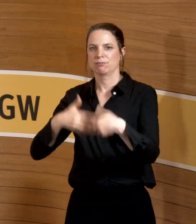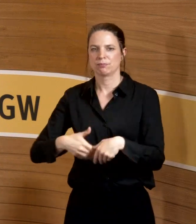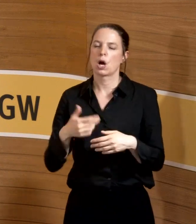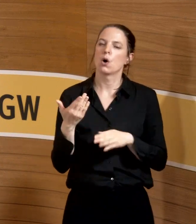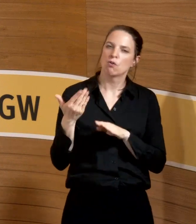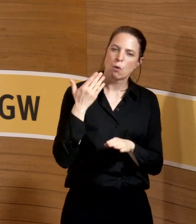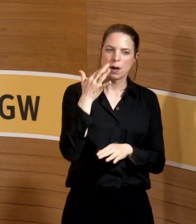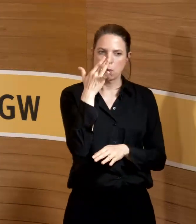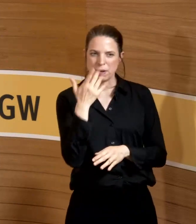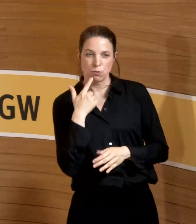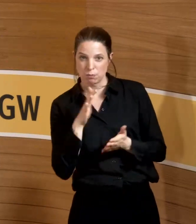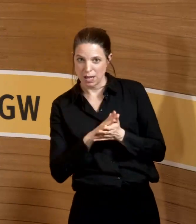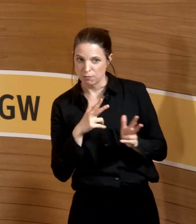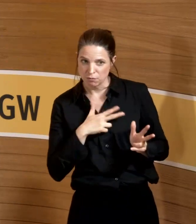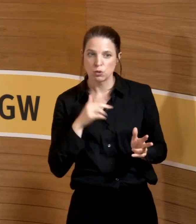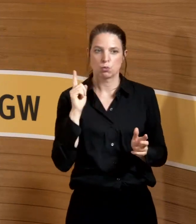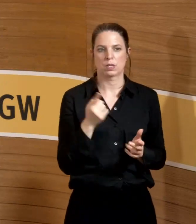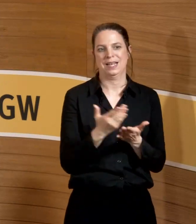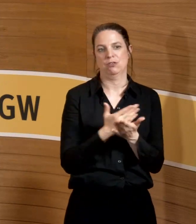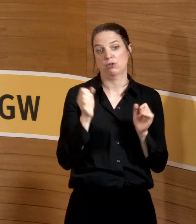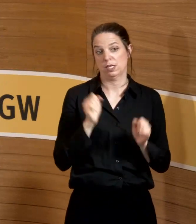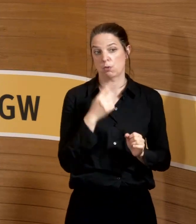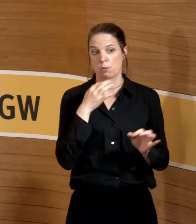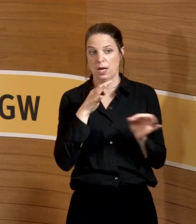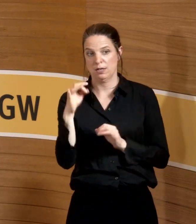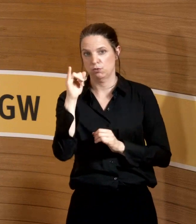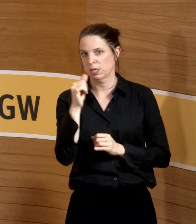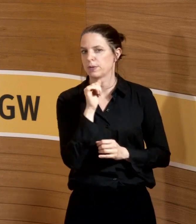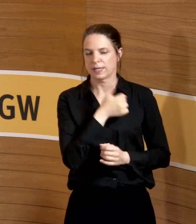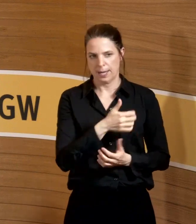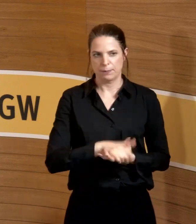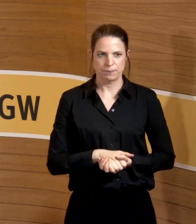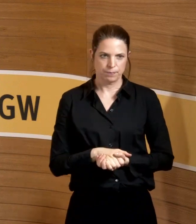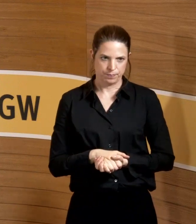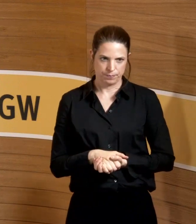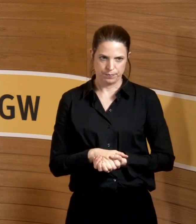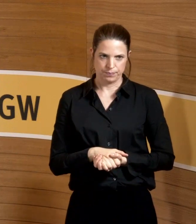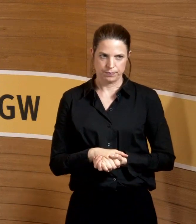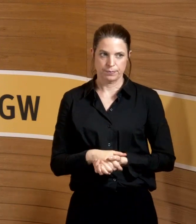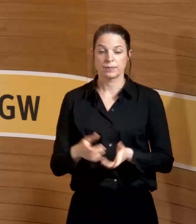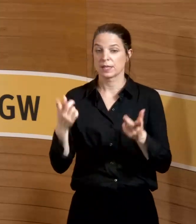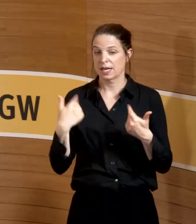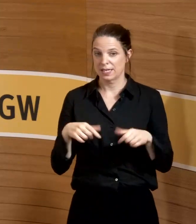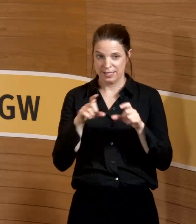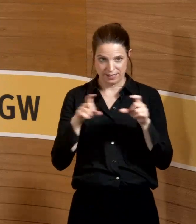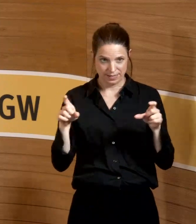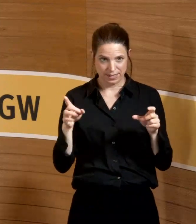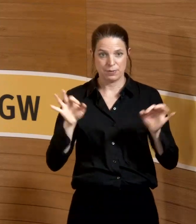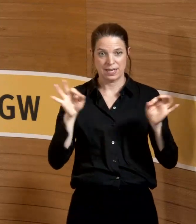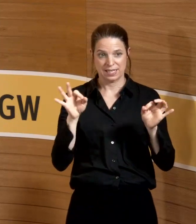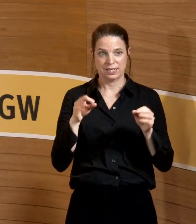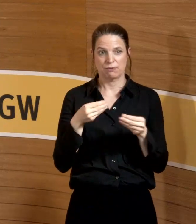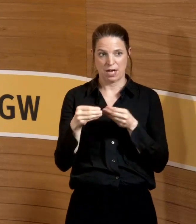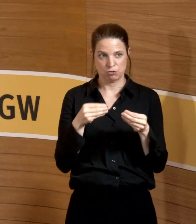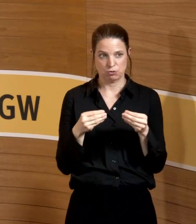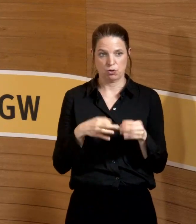bevor man sich entscheidet, ob man es einführt oder nicht. Gut. Nächstes Thema, Gefahrstoff im Gesundheitsdienst. Da gab